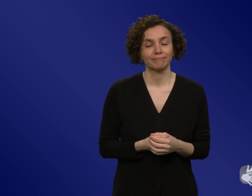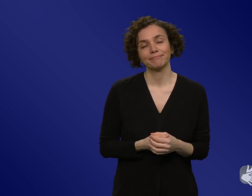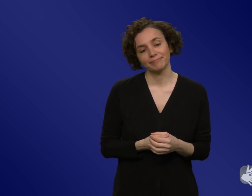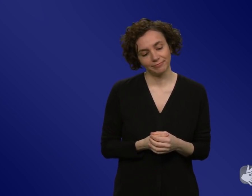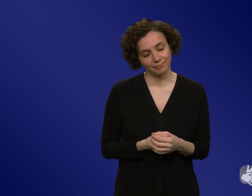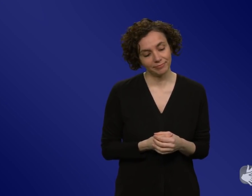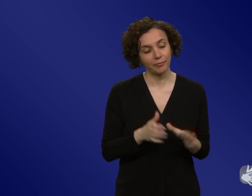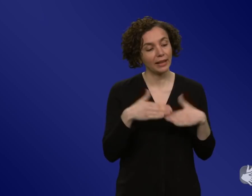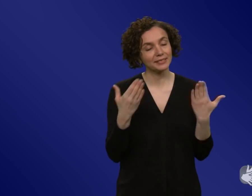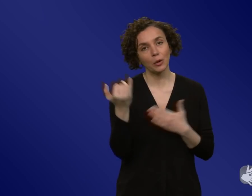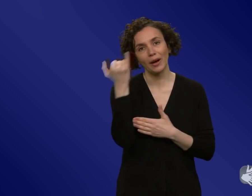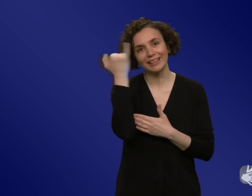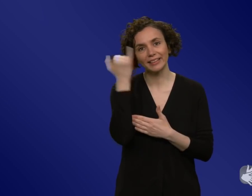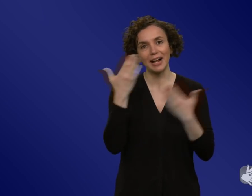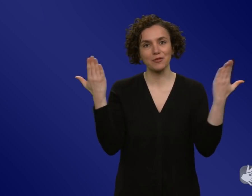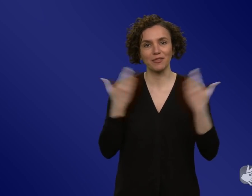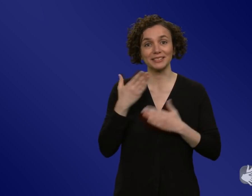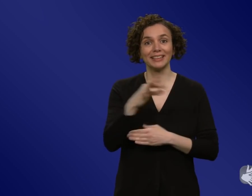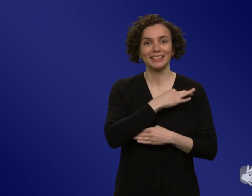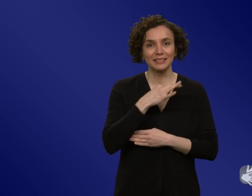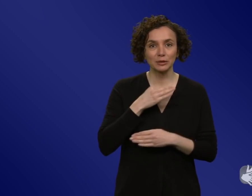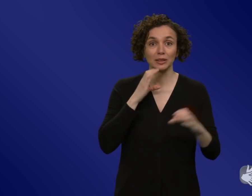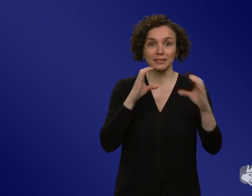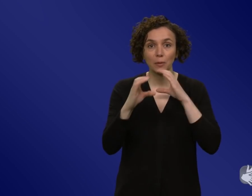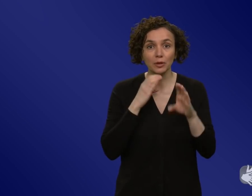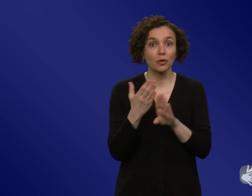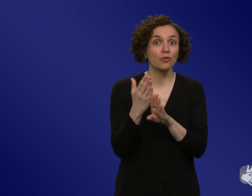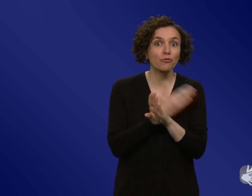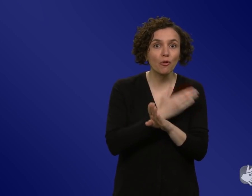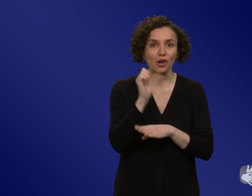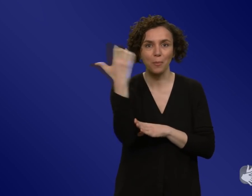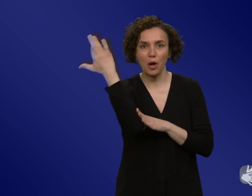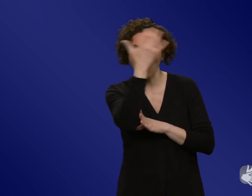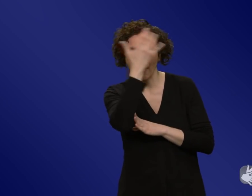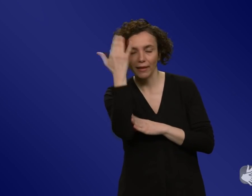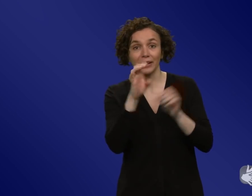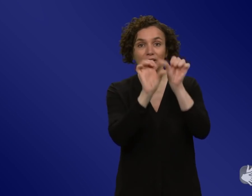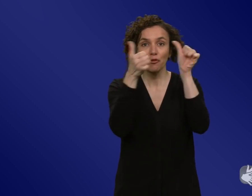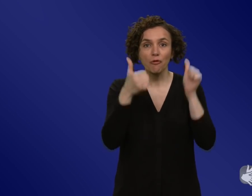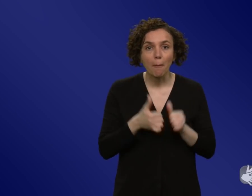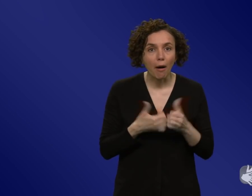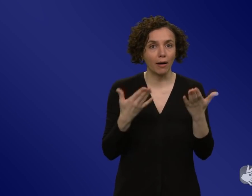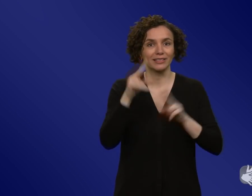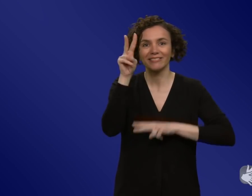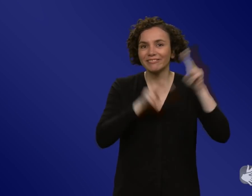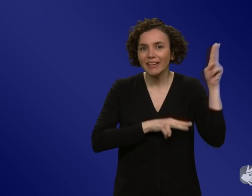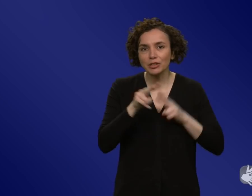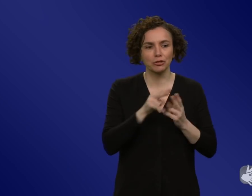Gesundheitskommunikation entwickle, auch Formate entwickle, Videos, Texte und so weiter, dass ich natürlich mein Zielpublikum befrage und mit